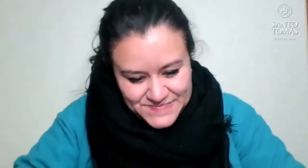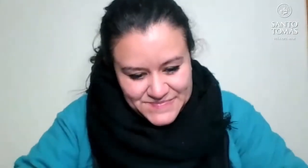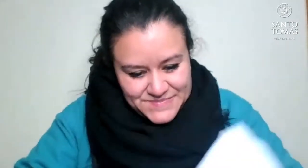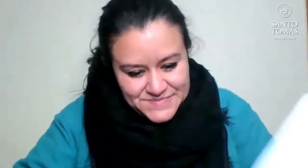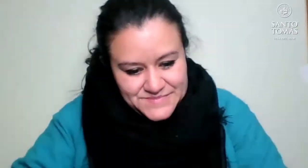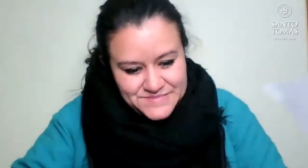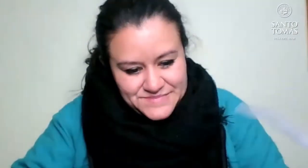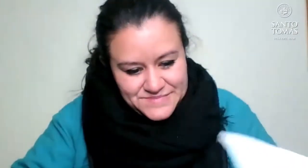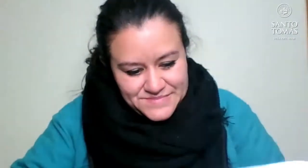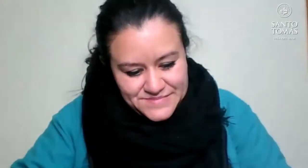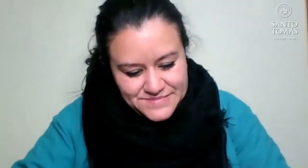ciudades que hemos visto hasta ahora.